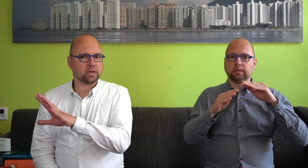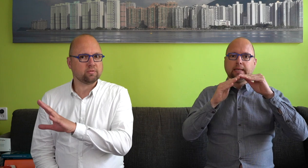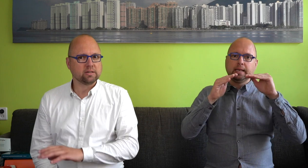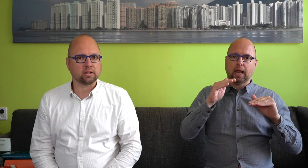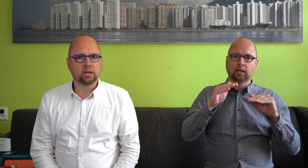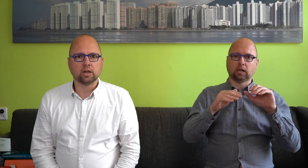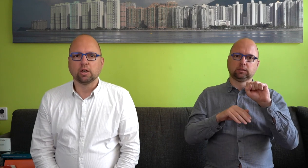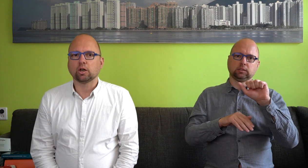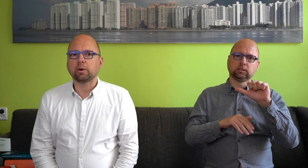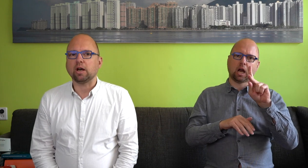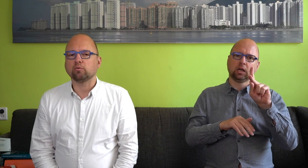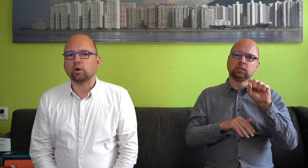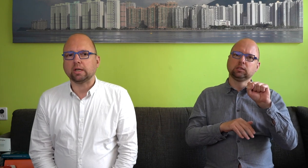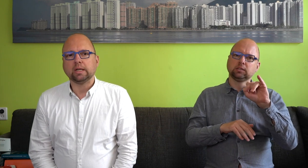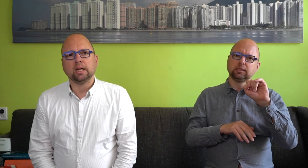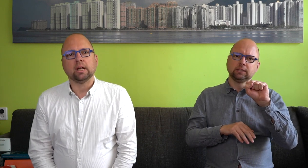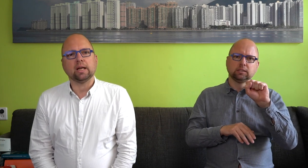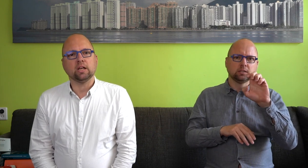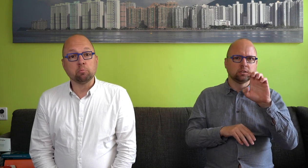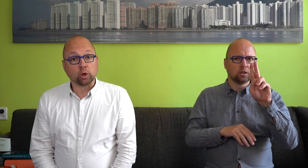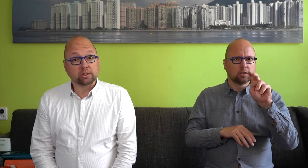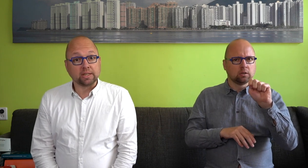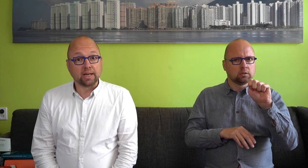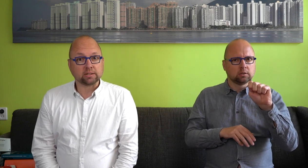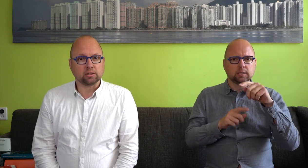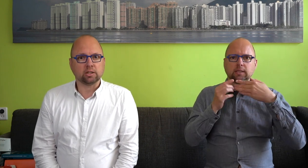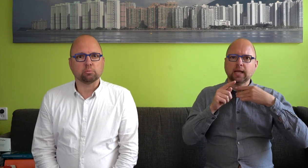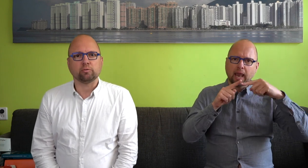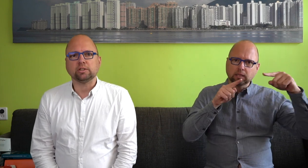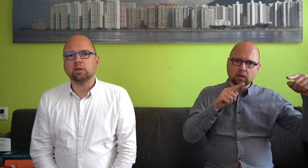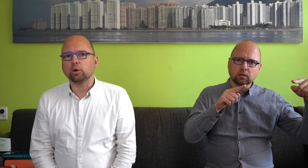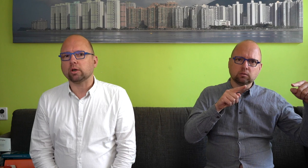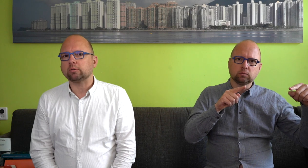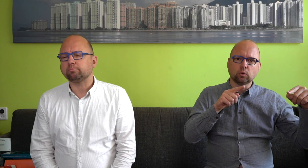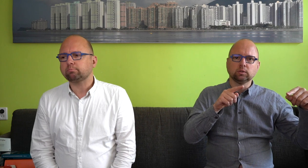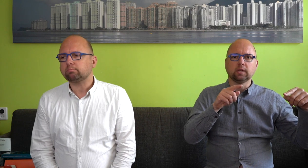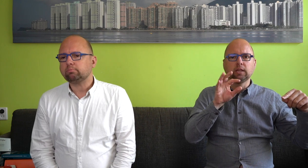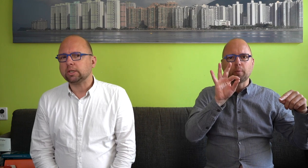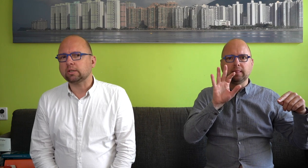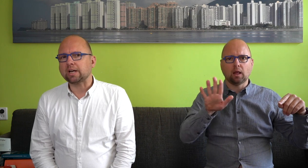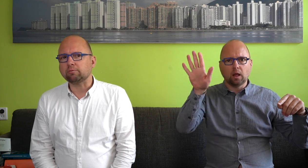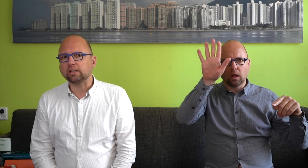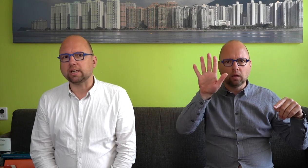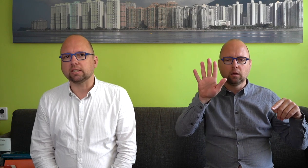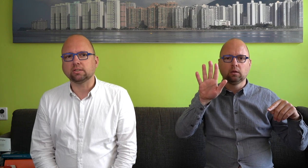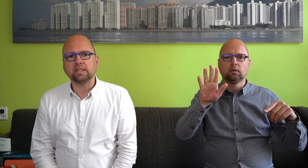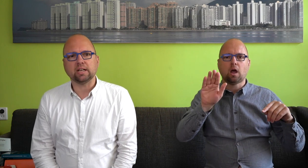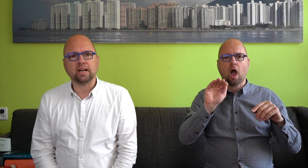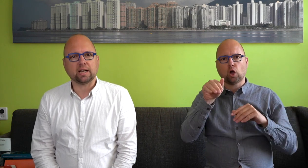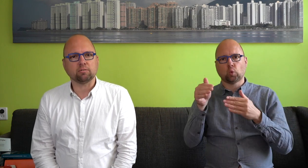en in Twente gebruikt worden, en de Limburgse dialecten, in de provincie Limburg, dat daarvan gezegd is, die herkennen